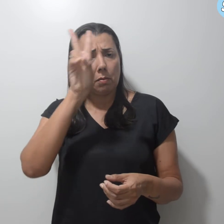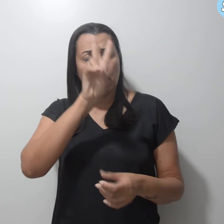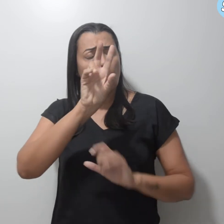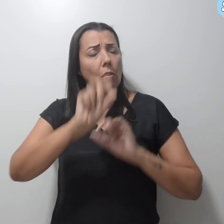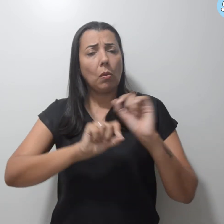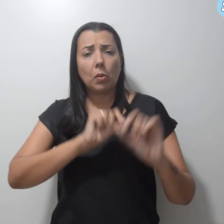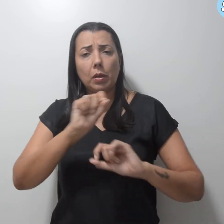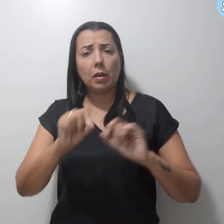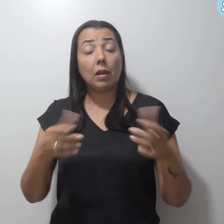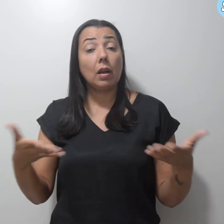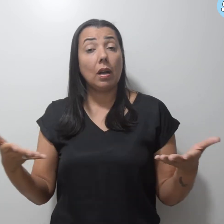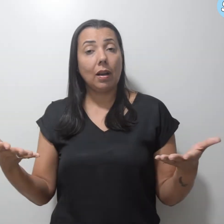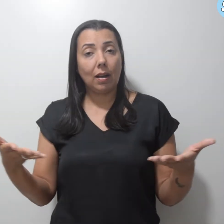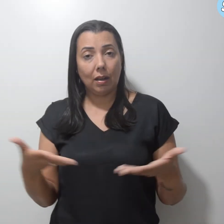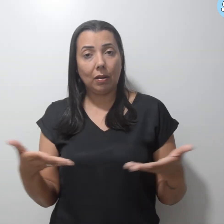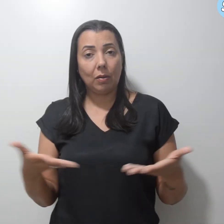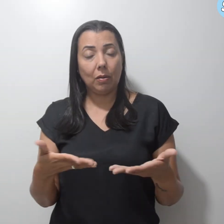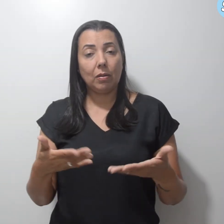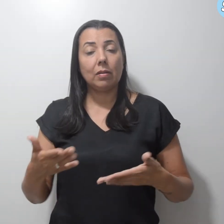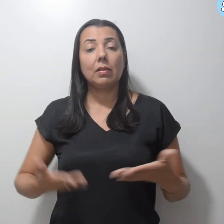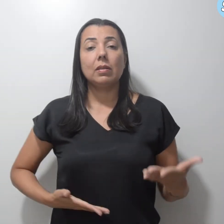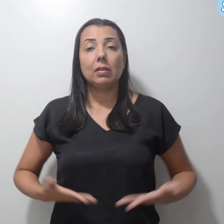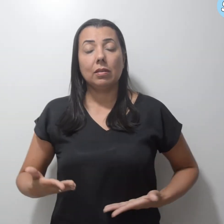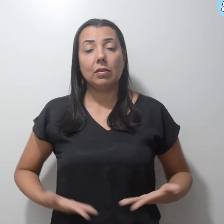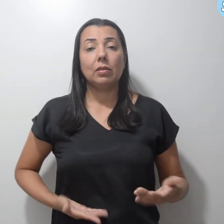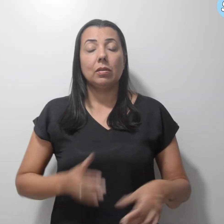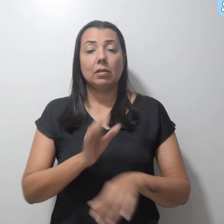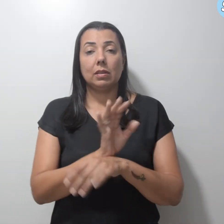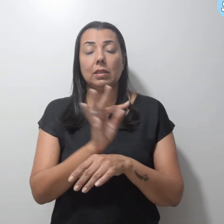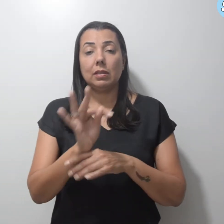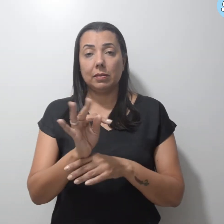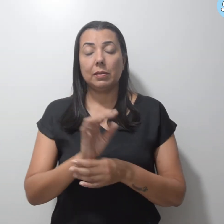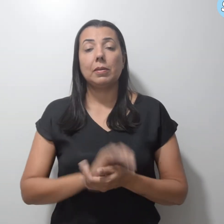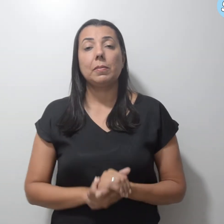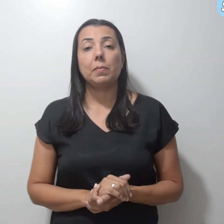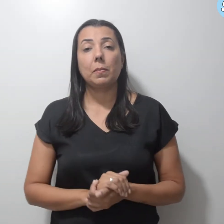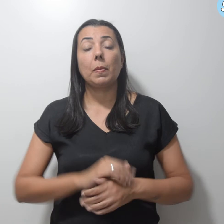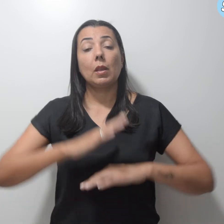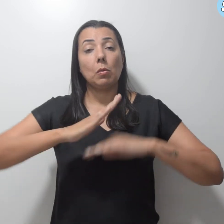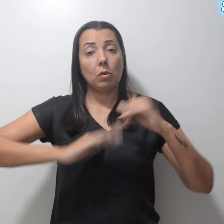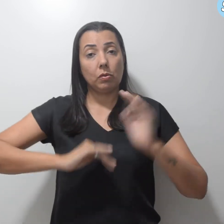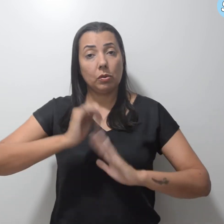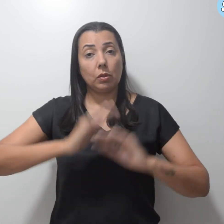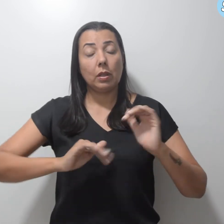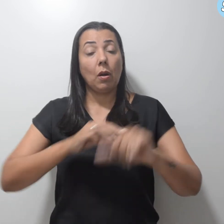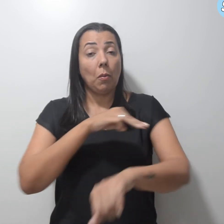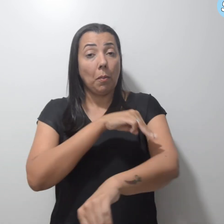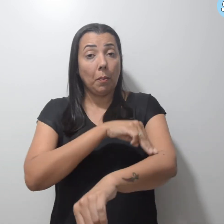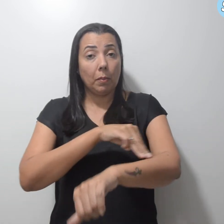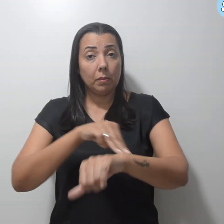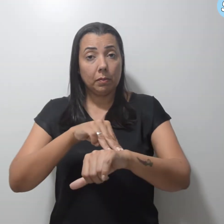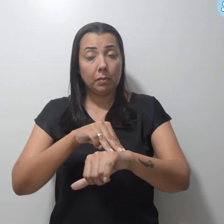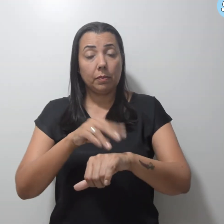atualmente, servidores do contrato temporário da carreira magistério do Distrito Federal